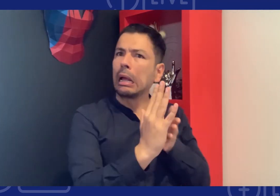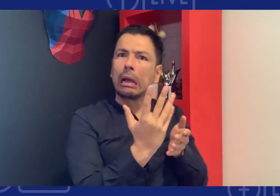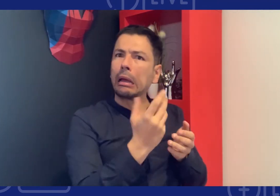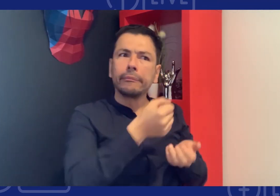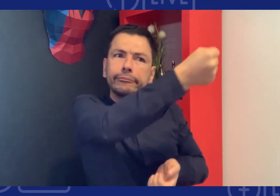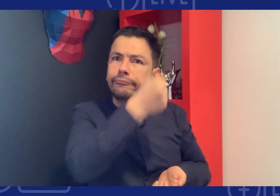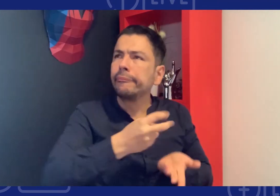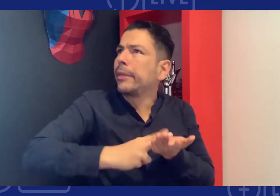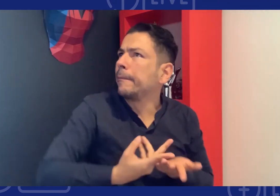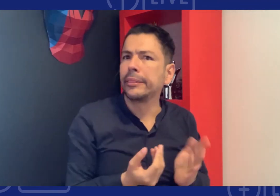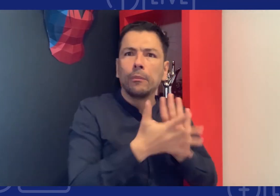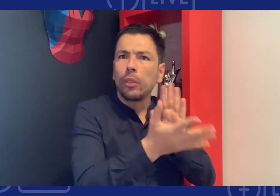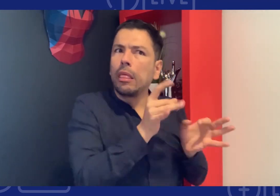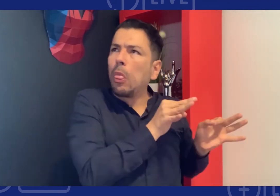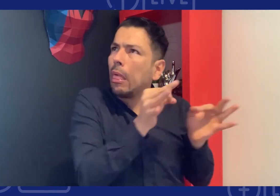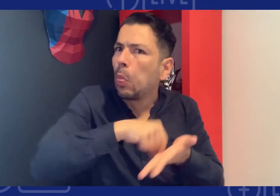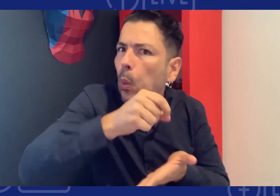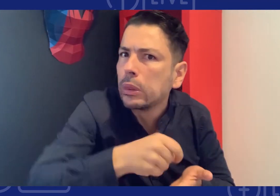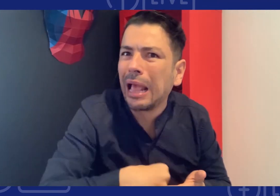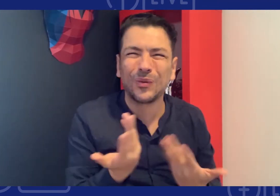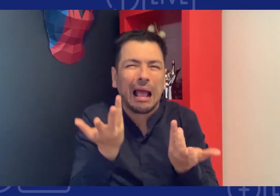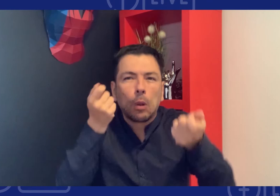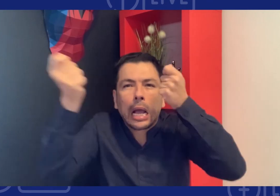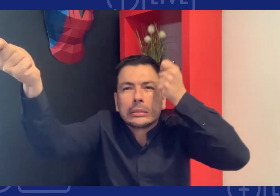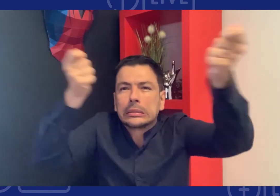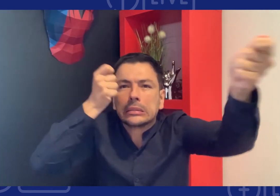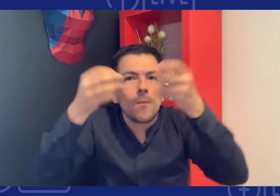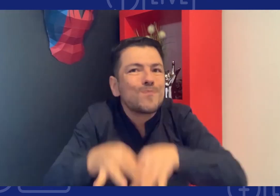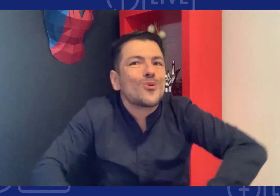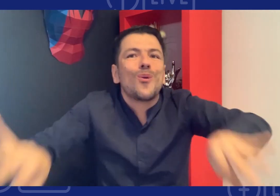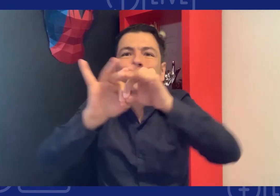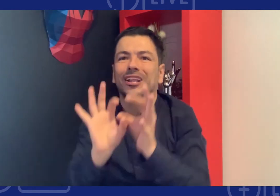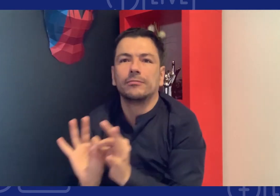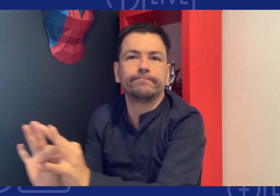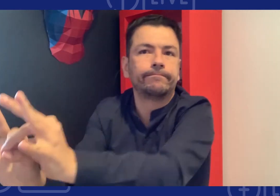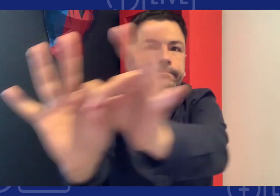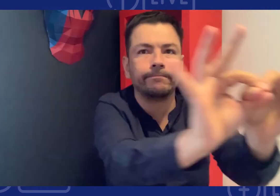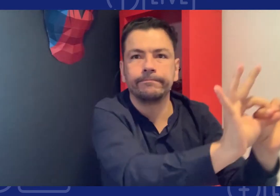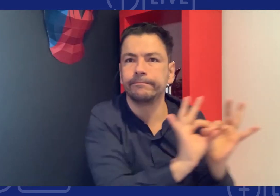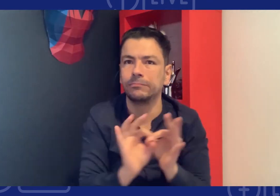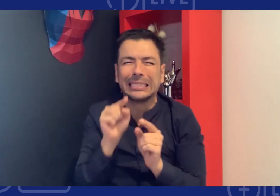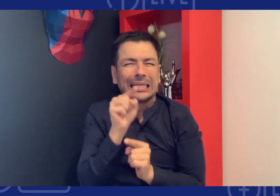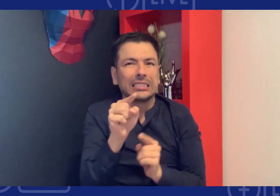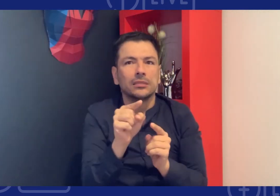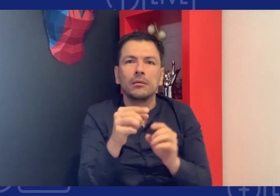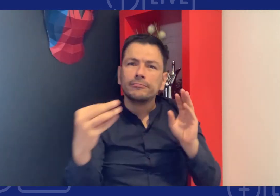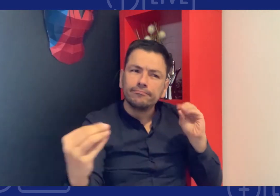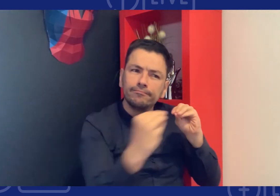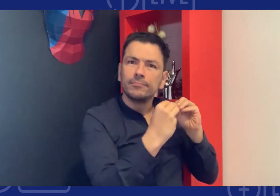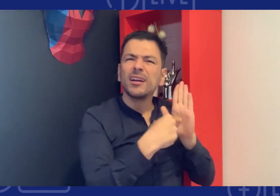comunicación mostrar la realidad que no hay intérpretes que no hay modelos lingüísticos cualquier estrategia en